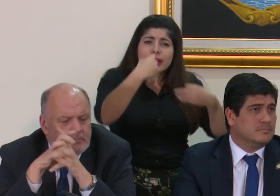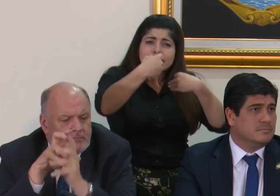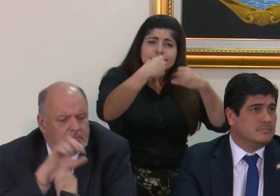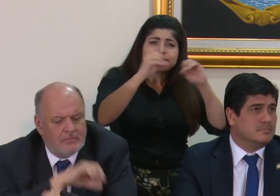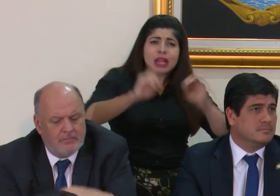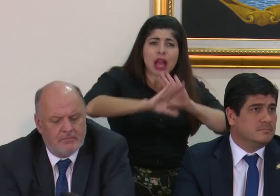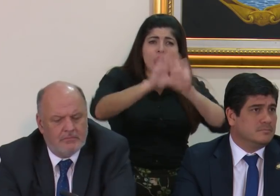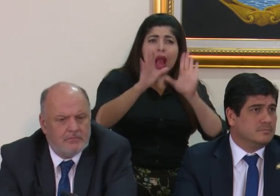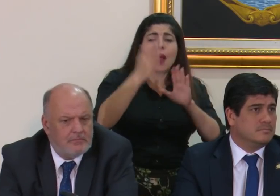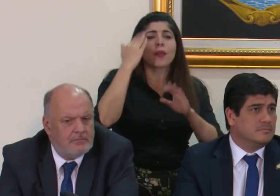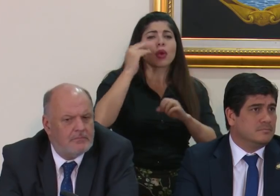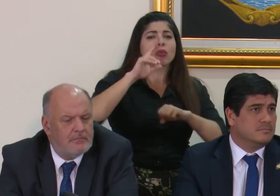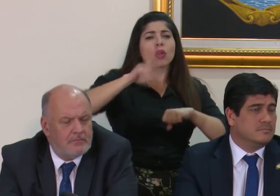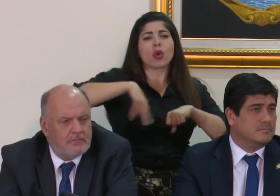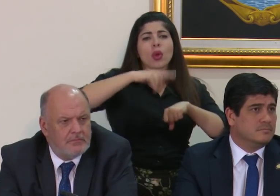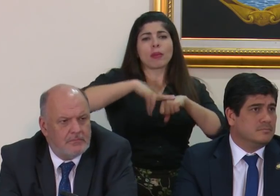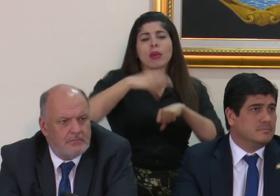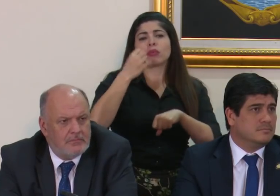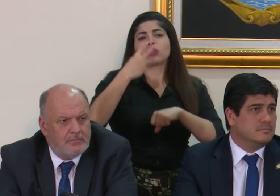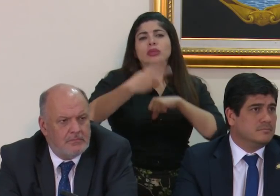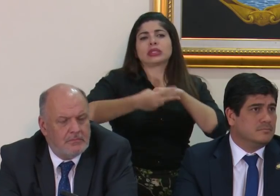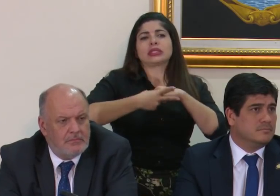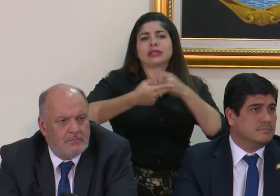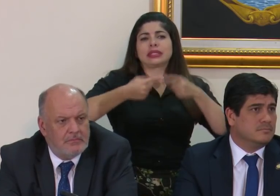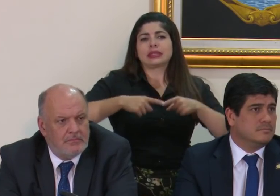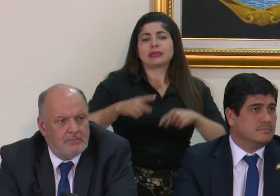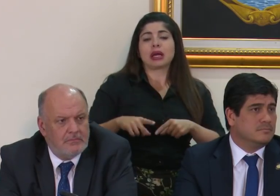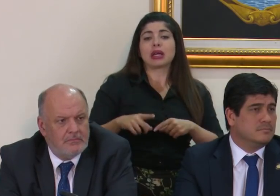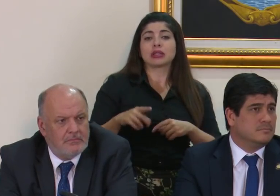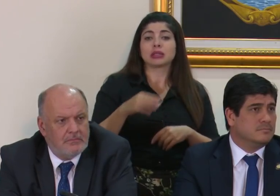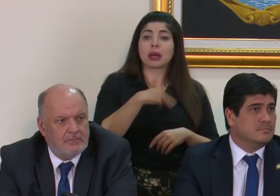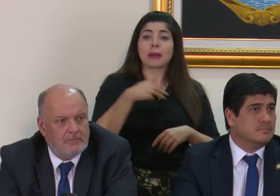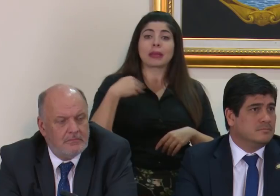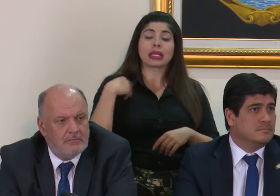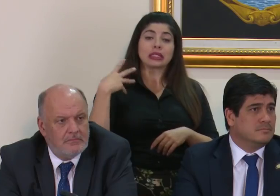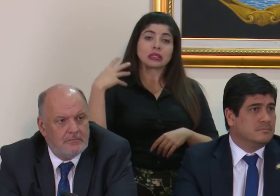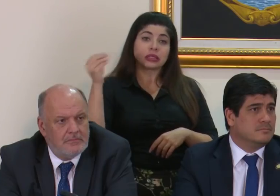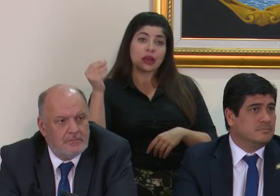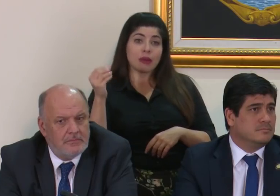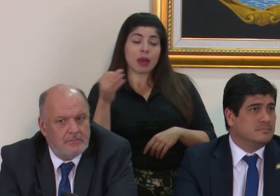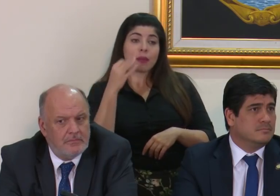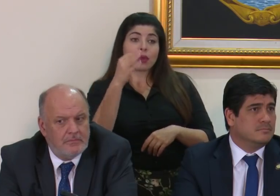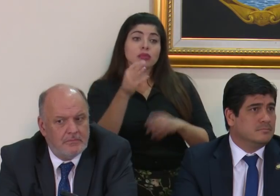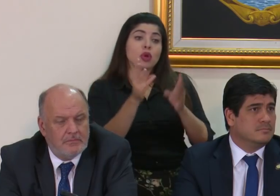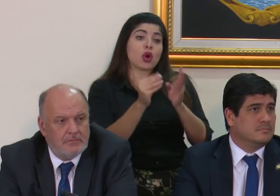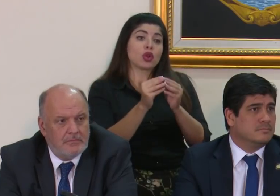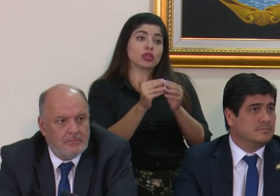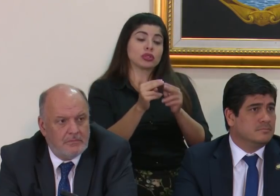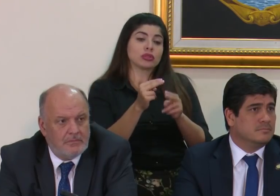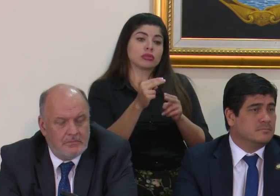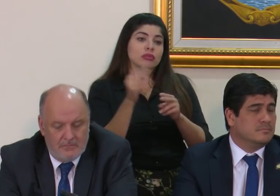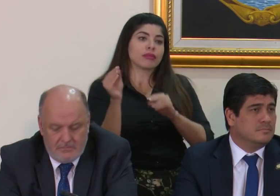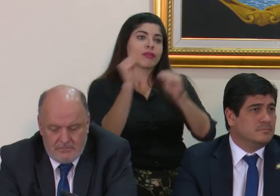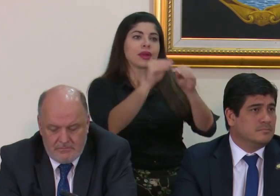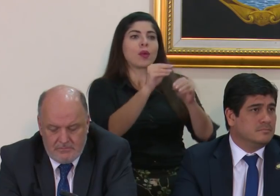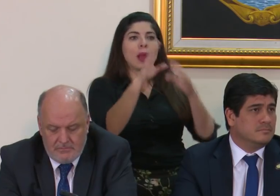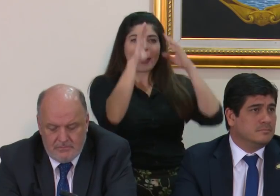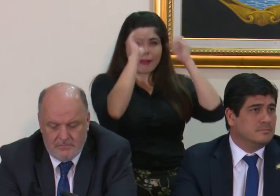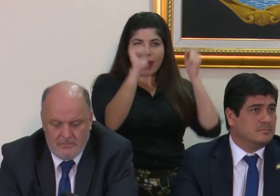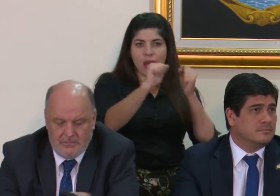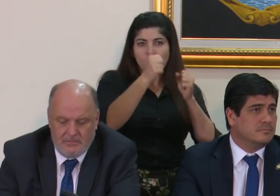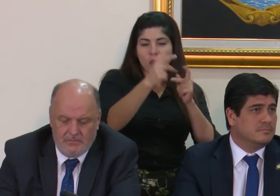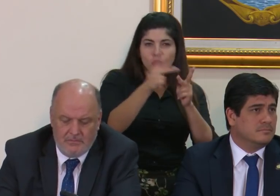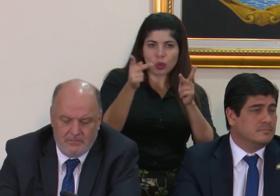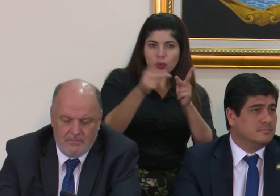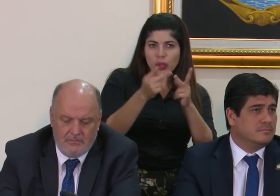lo usual muchas veces pasa que salen ministros y en el próximo consejo lo nombran en una embajada o en otro puesto